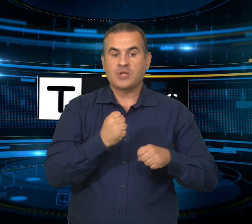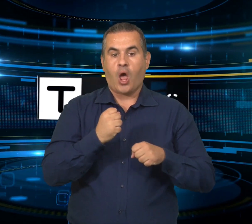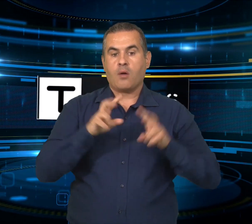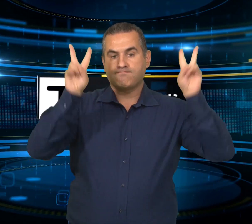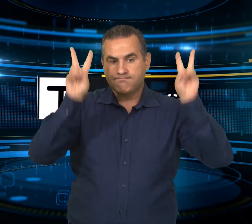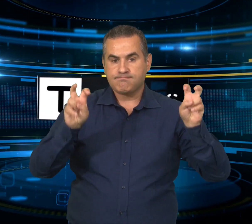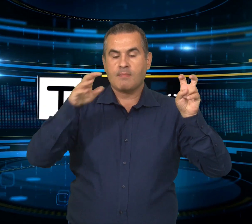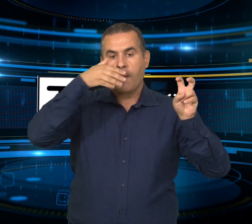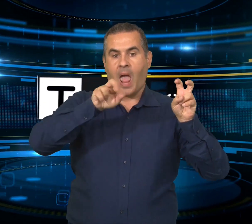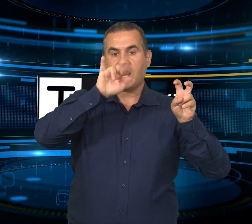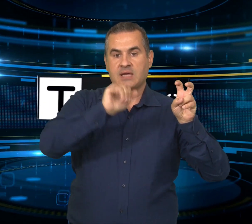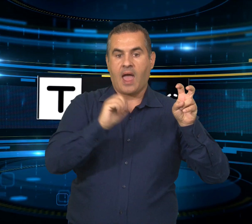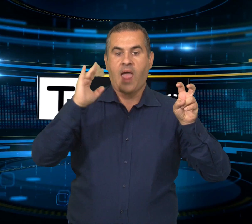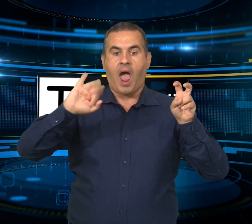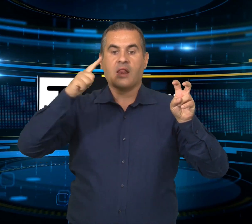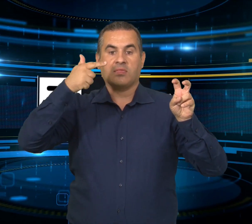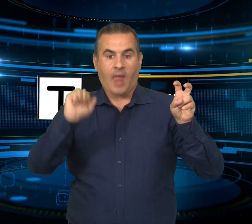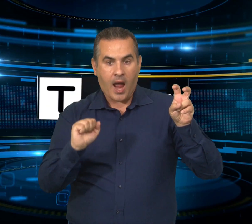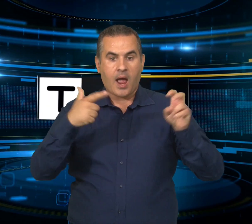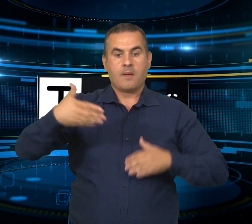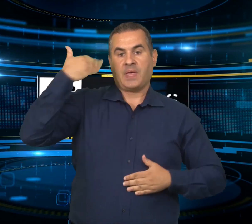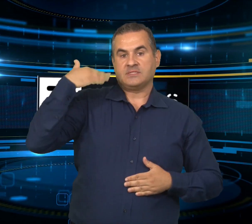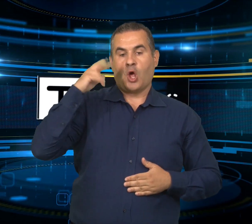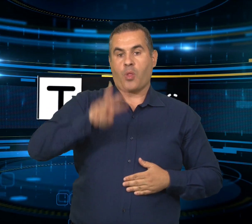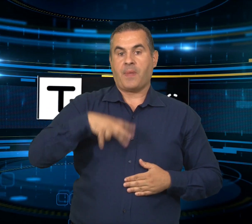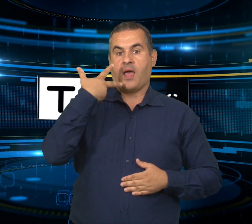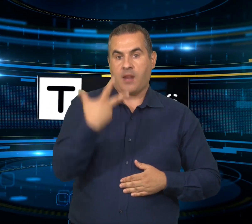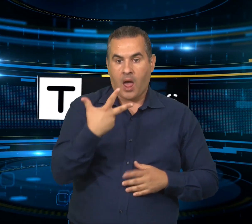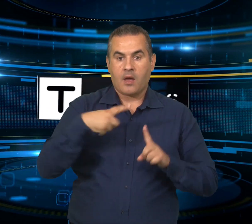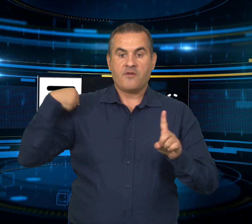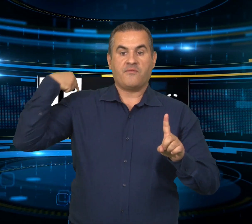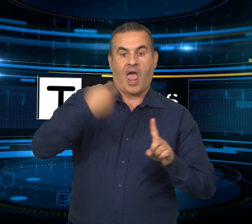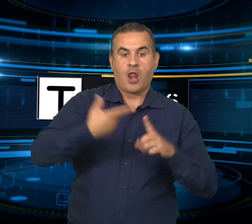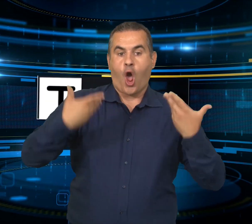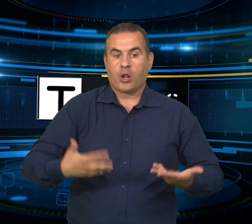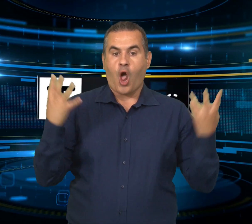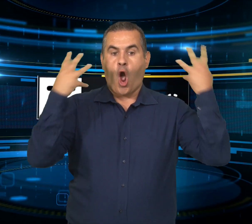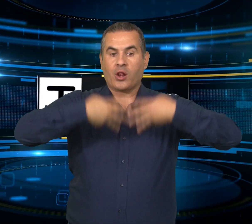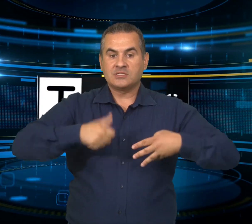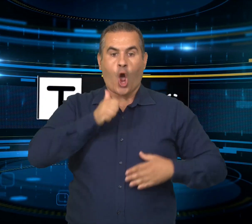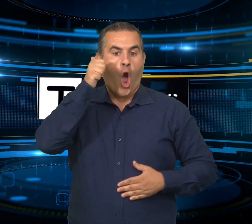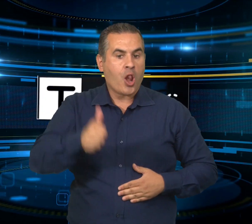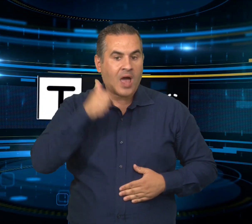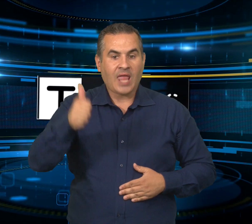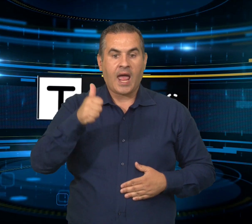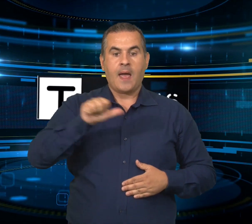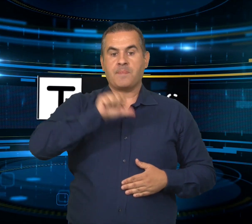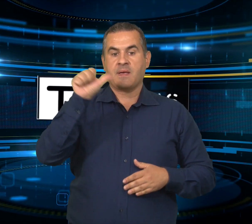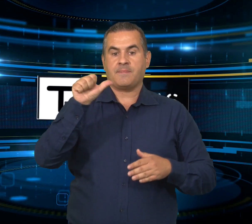prestigio e oggi ha un importante appuntamento con la cultura, le arti e il mondo delle eccellenze imprenditoriali della Sardegna ieri